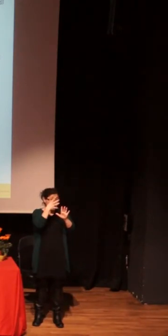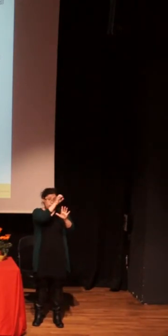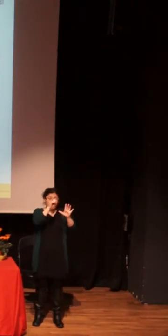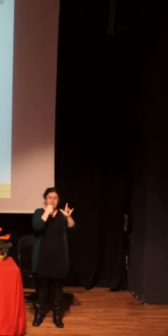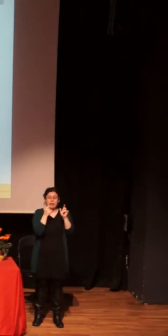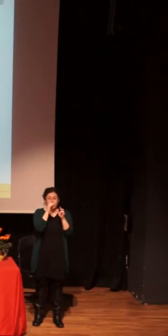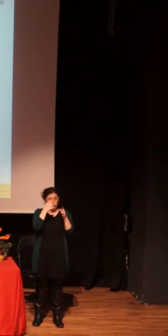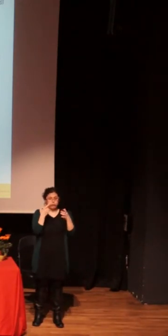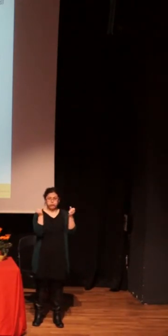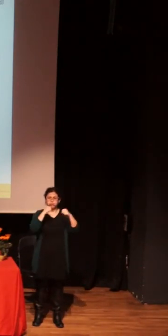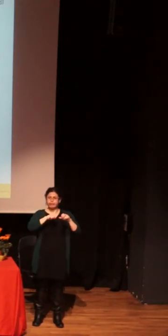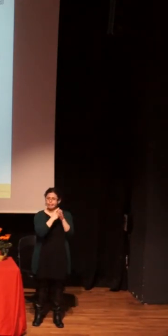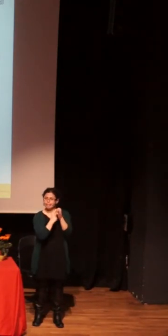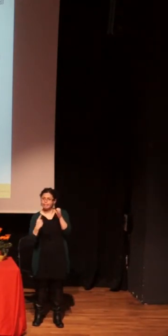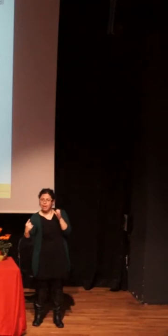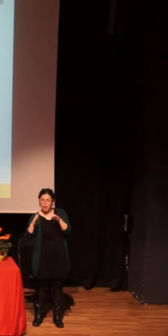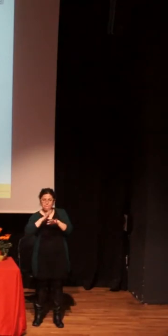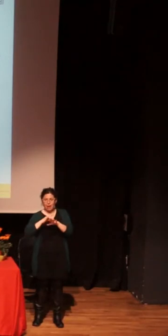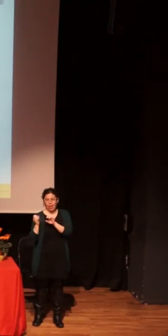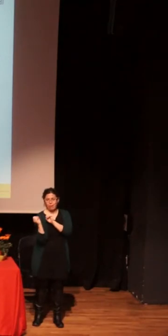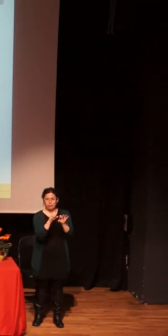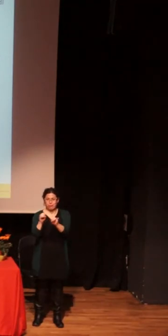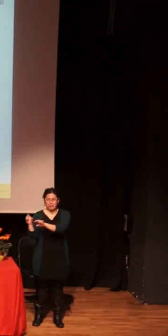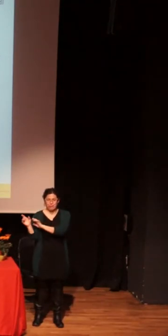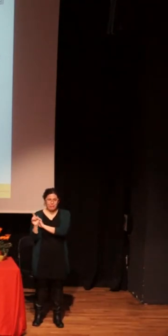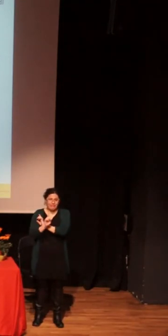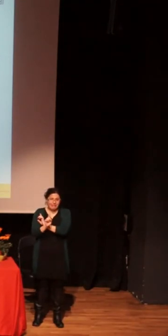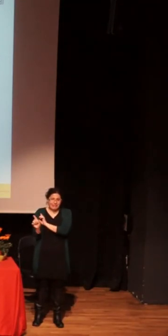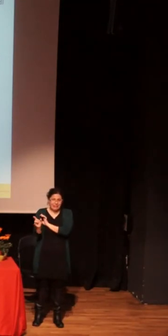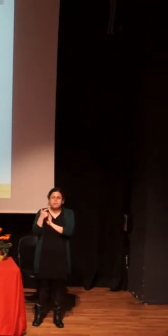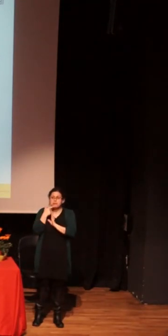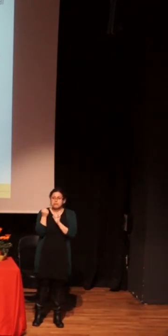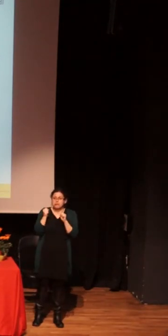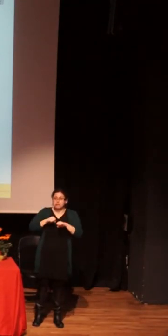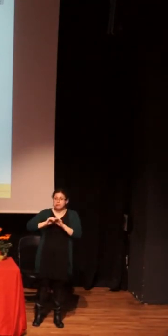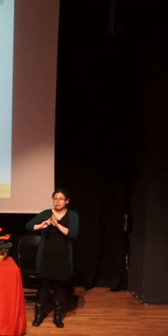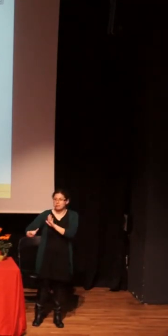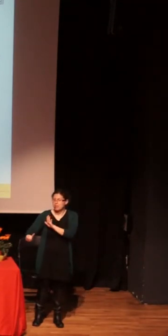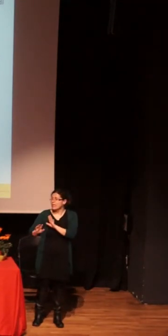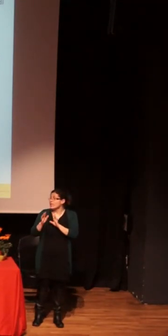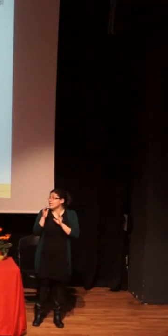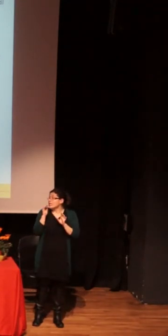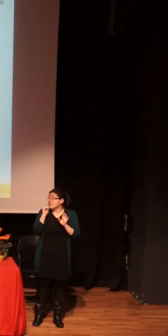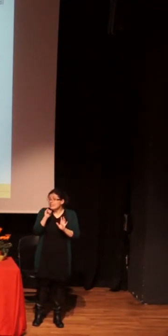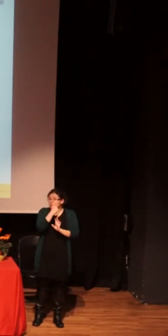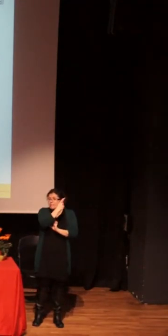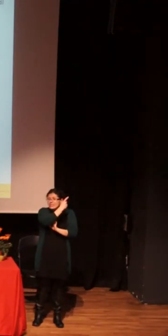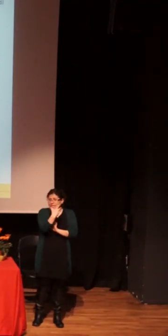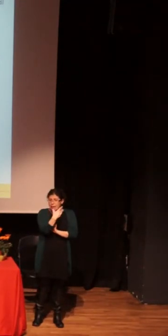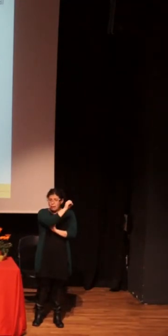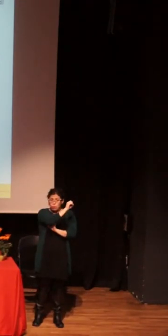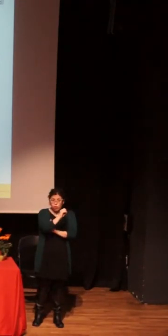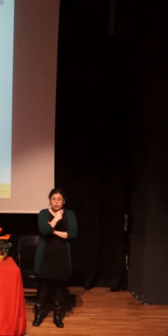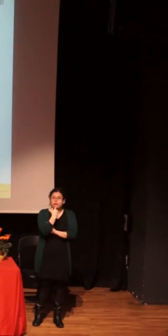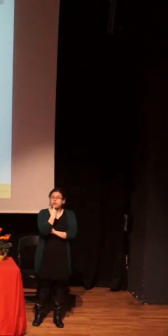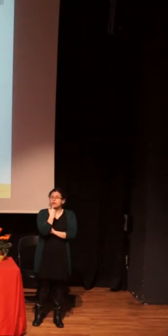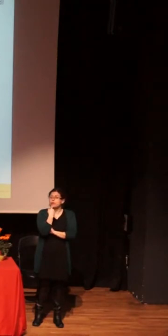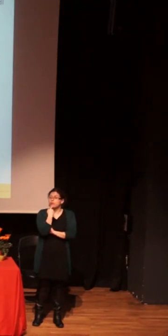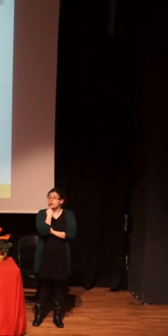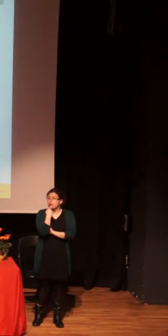apartarlas para que nadie pudiera relacionarse con ellas. Y también el 13% estarían a favor de que los nombres de